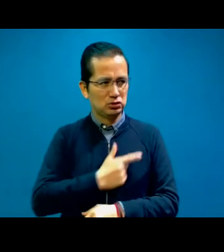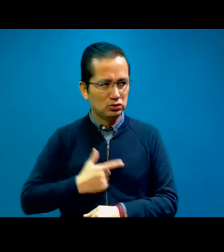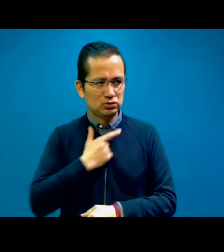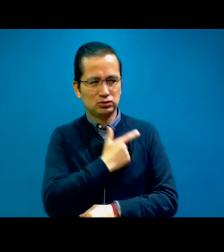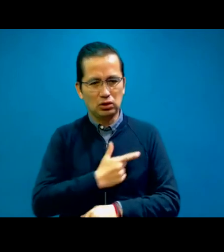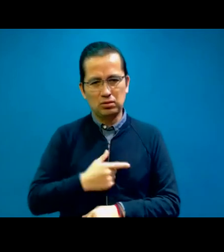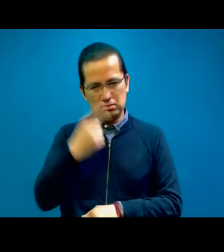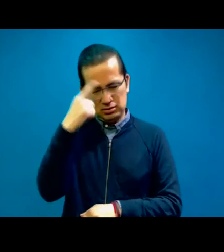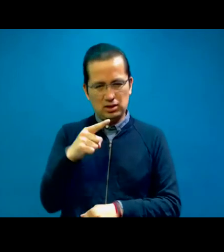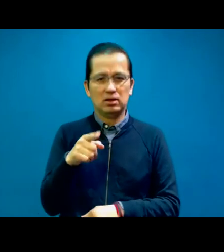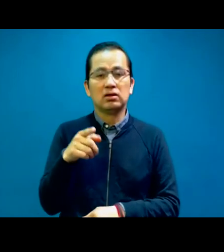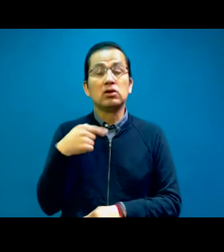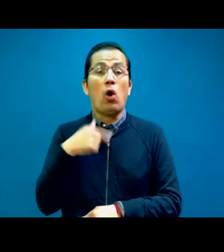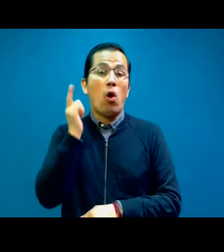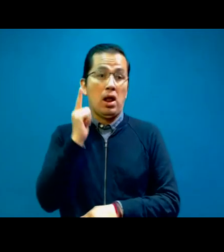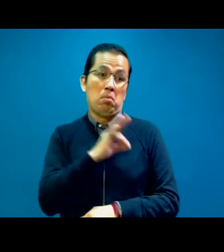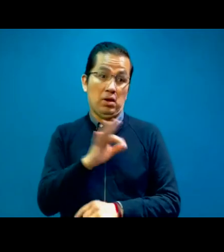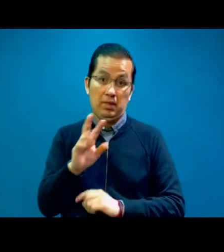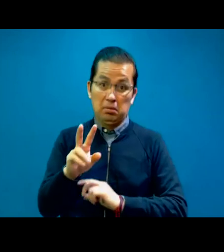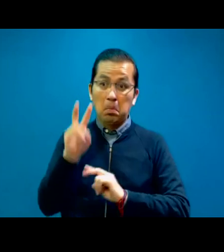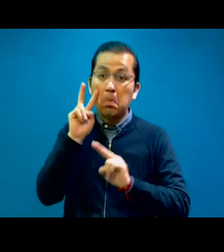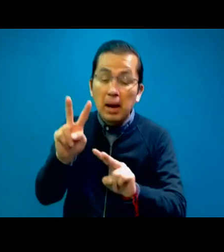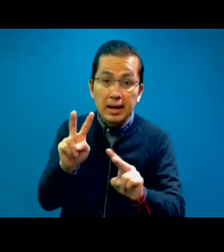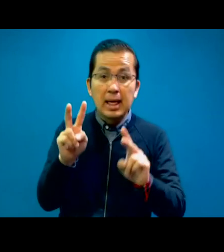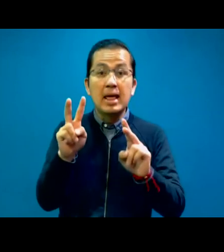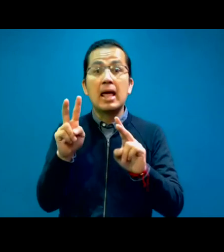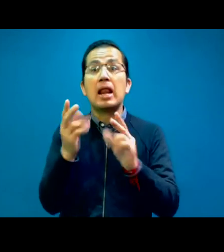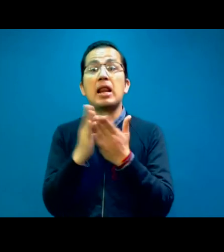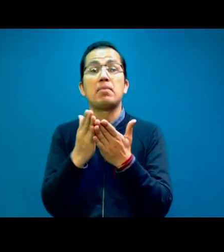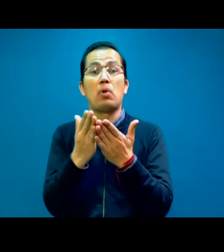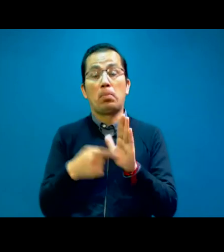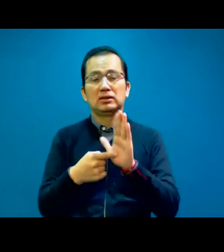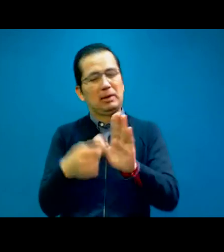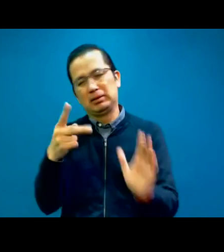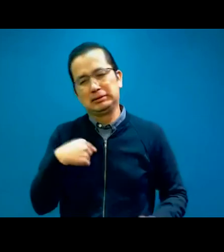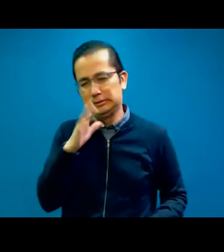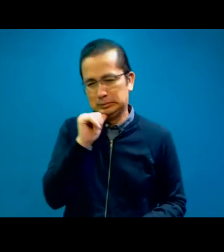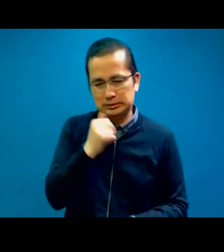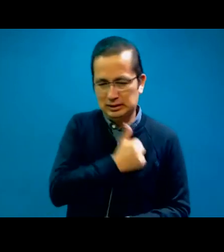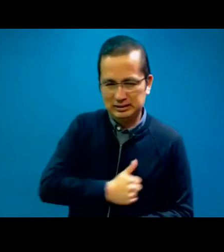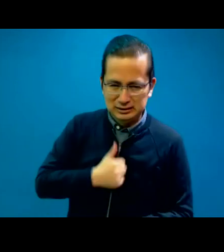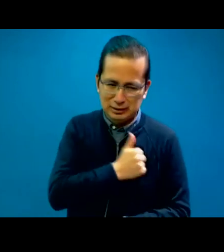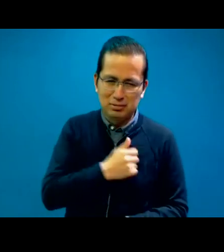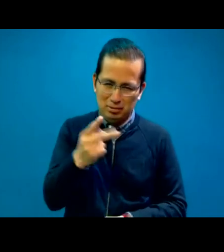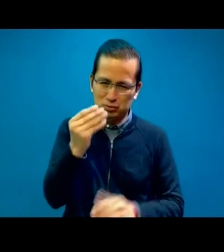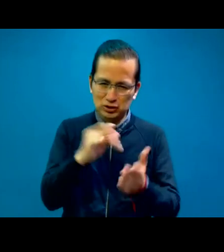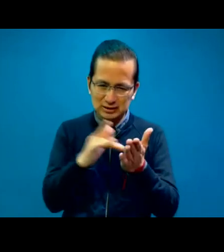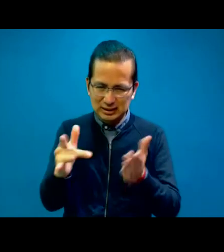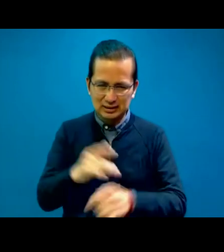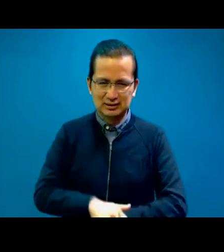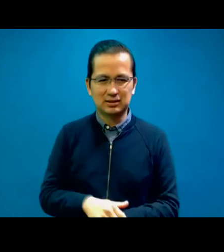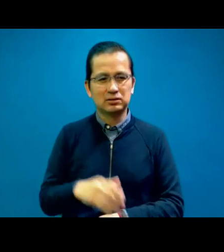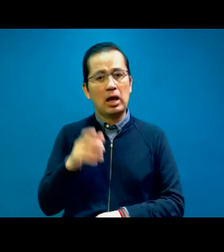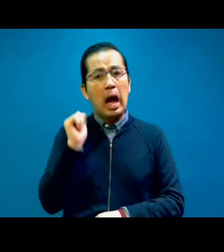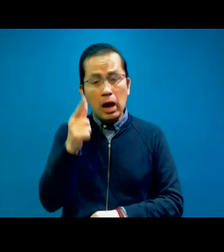ir la inauguración del libro. Pero, lamentablemente, ahora sí mi familia me está esperando. Bueno, muchas gracias por todo. Me encanta. Igual que